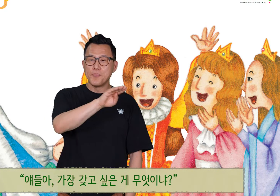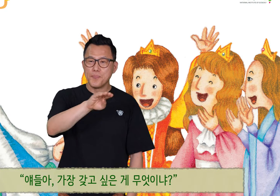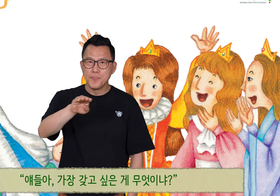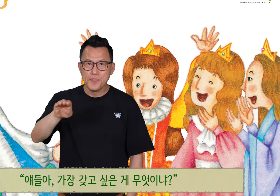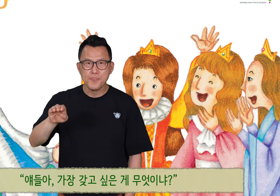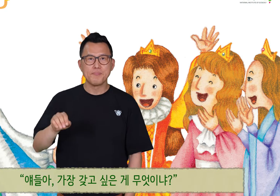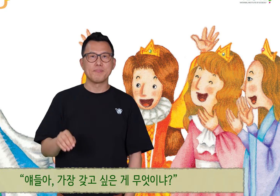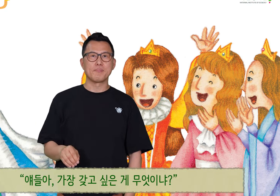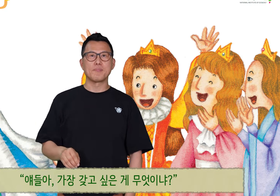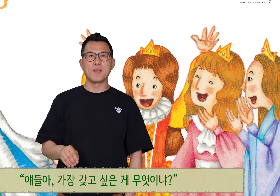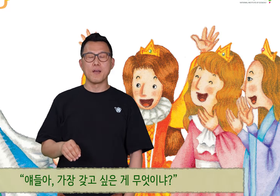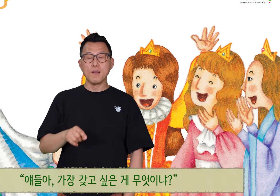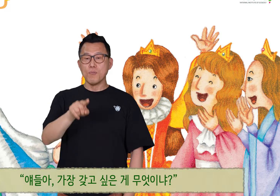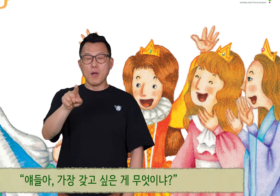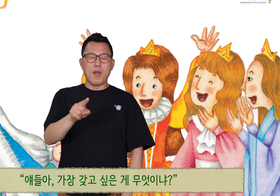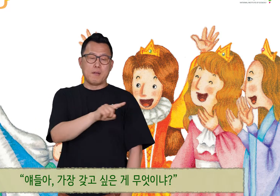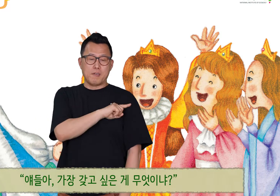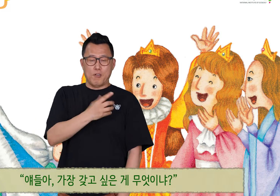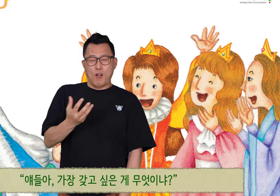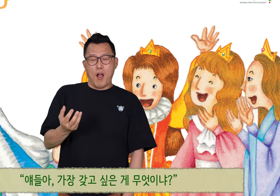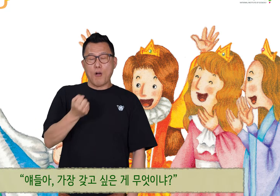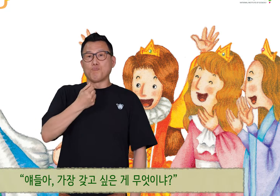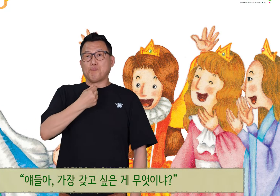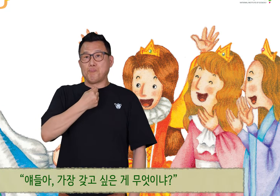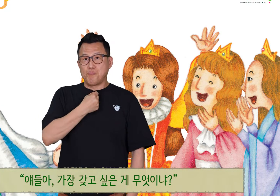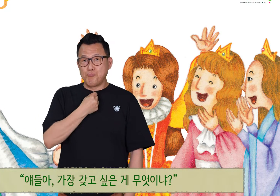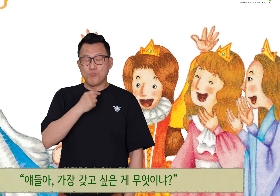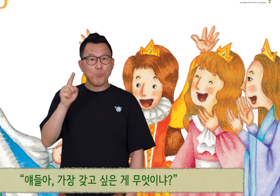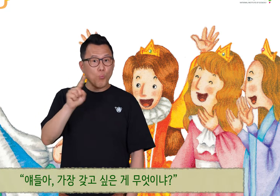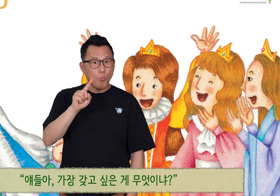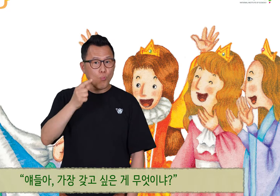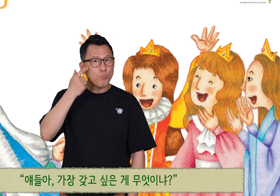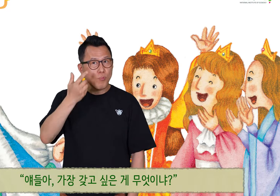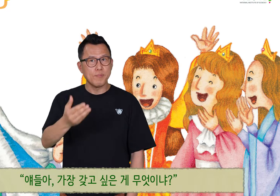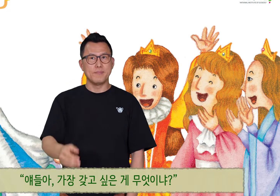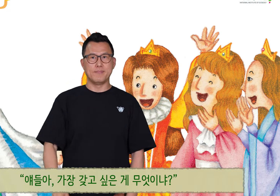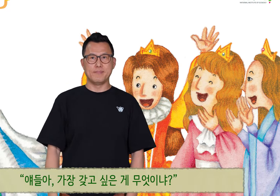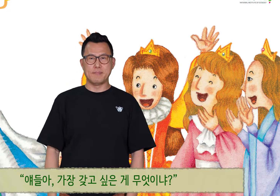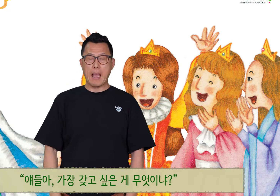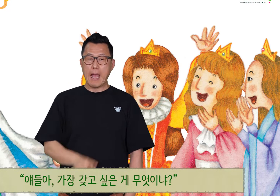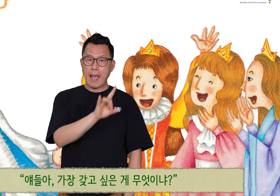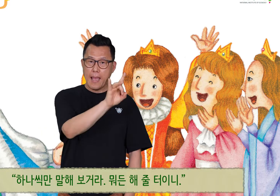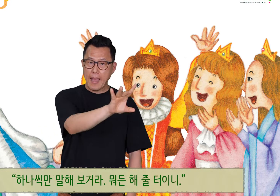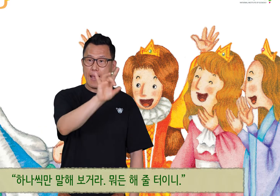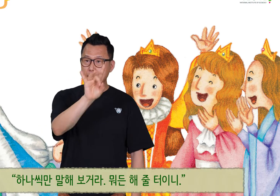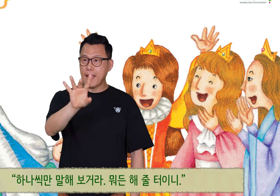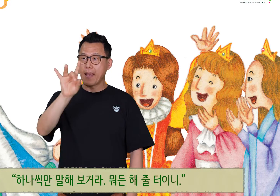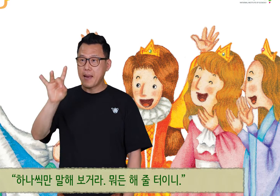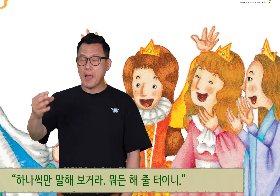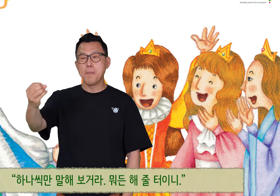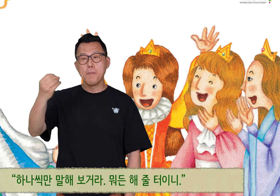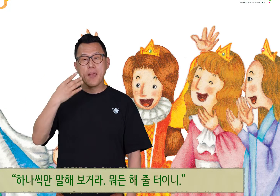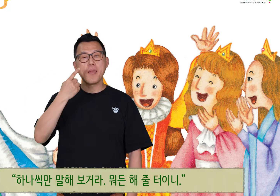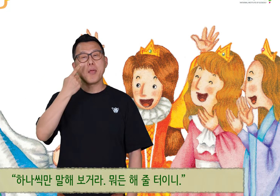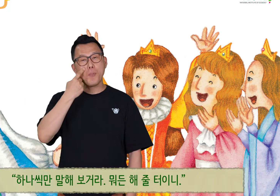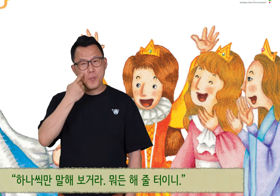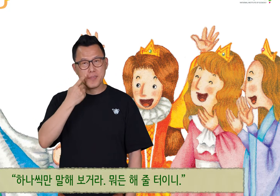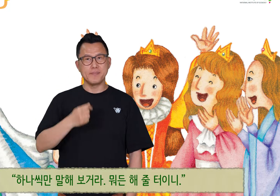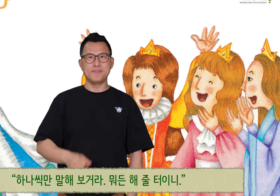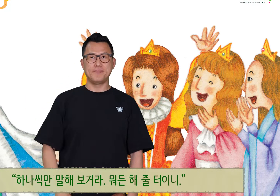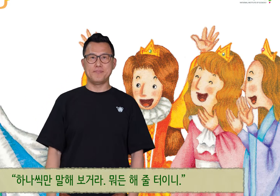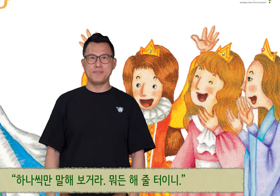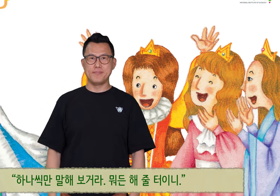얘들아, 가장 갖고 싶은 게 무엇이냐? 하나씩만